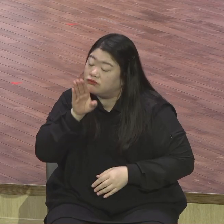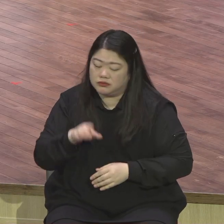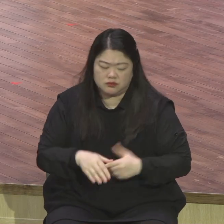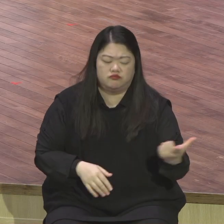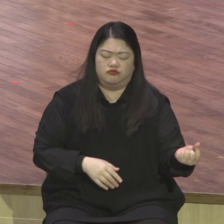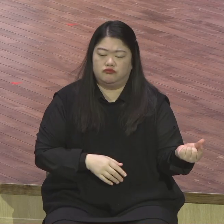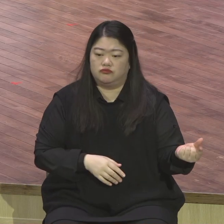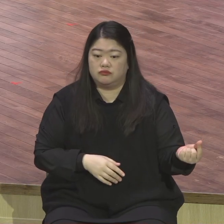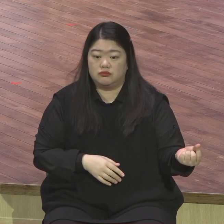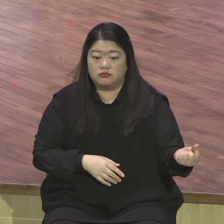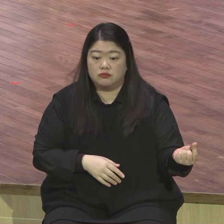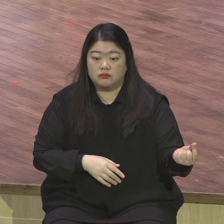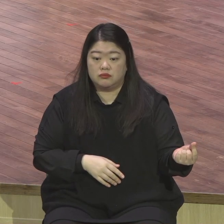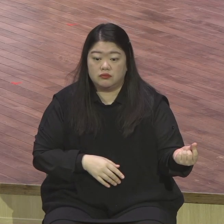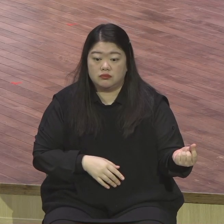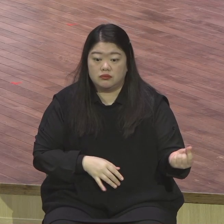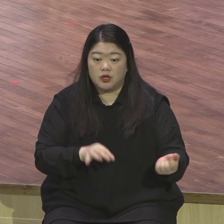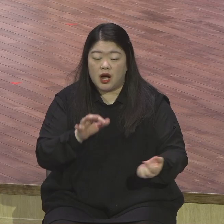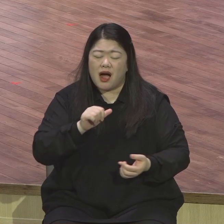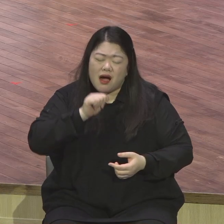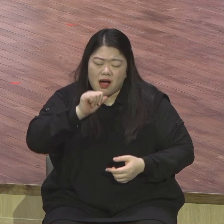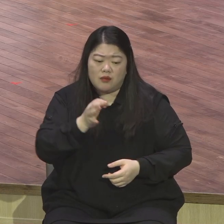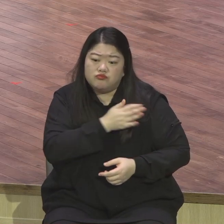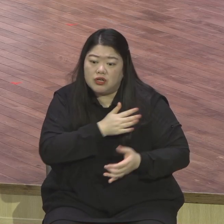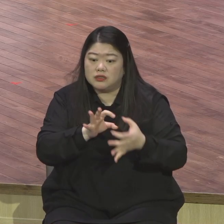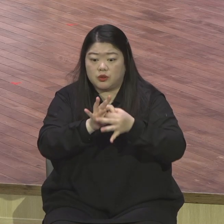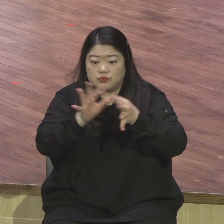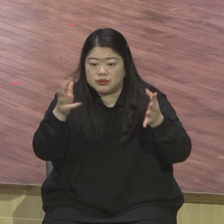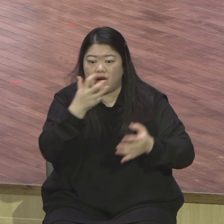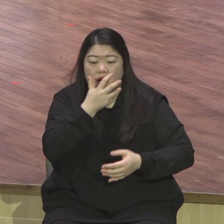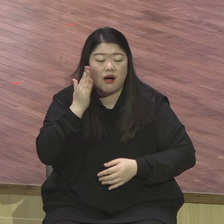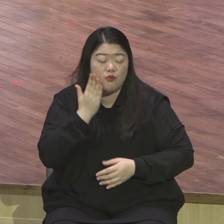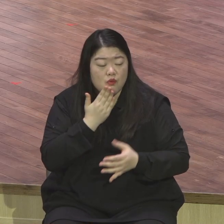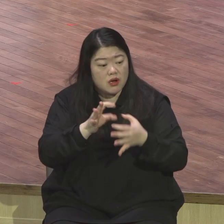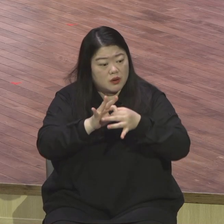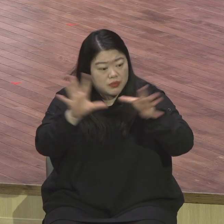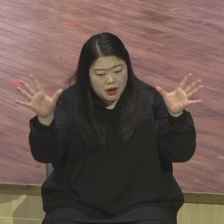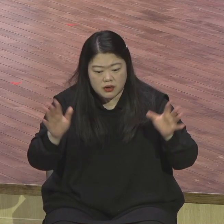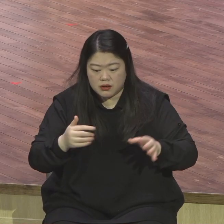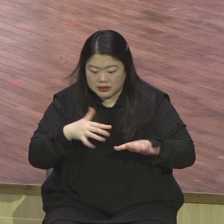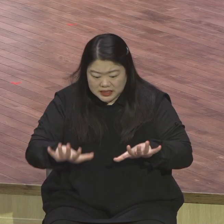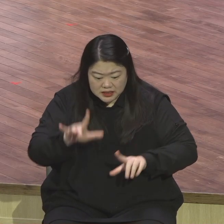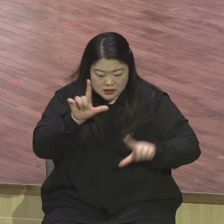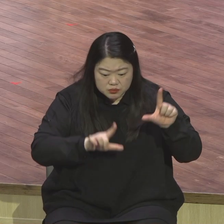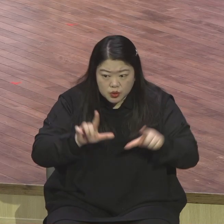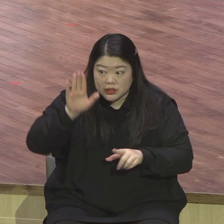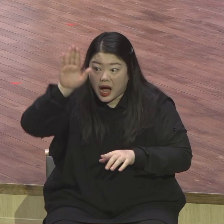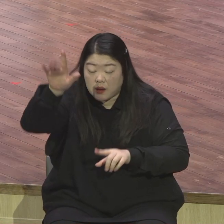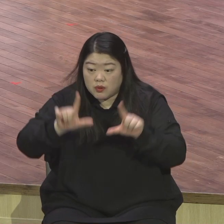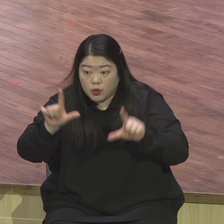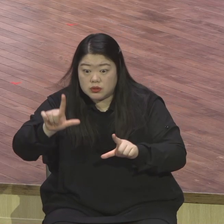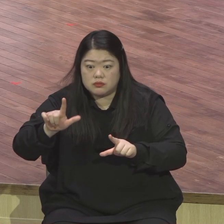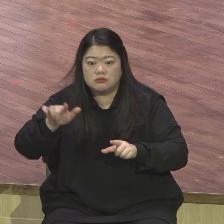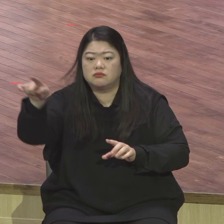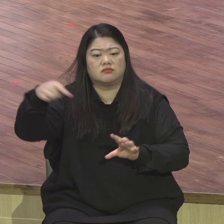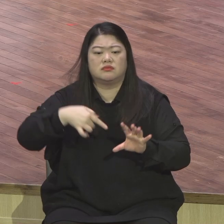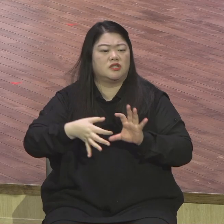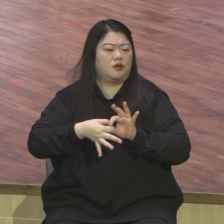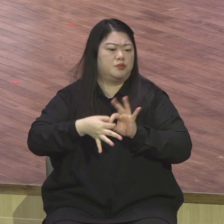다 회복이 된다고요 영광스러운 내세가 완전히 보장되었다는 확신이 있었기 때문에